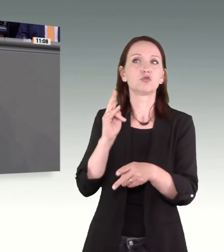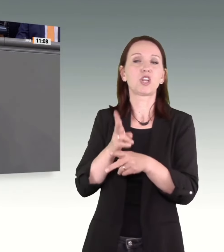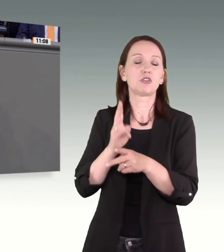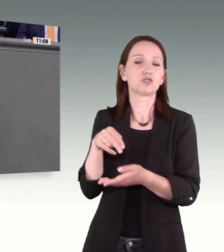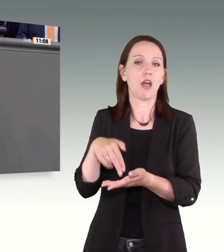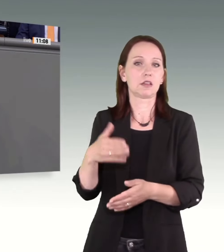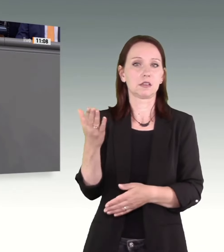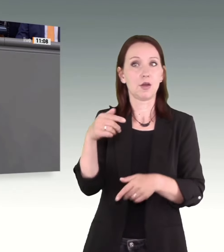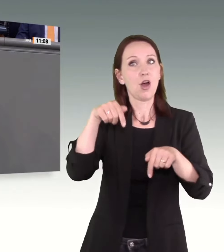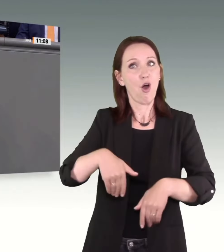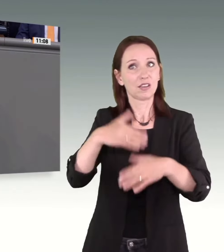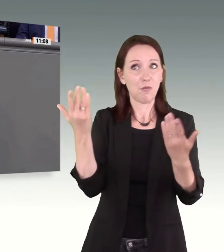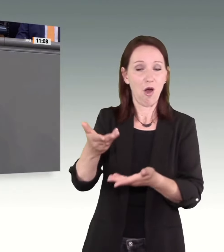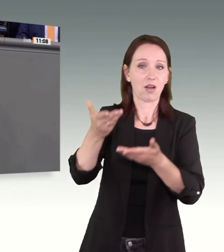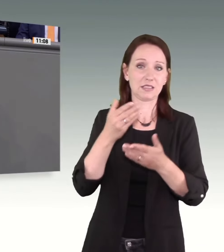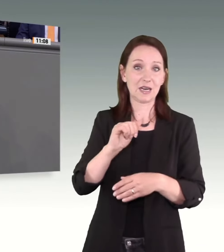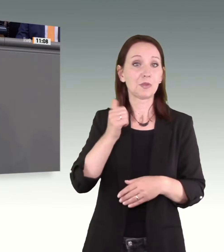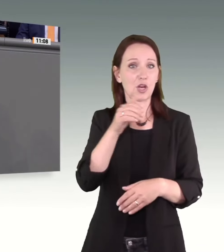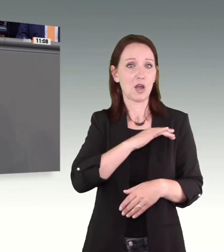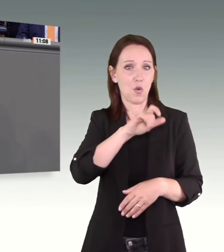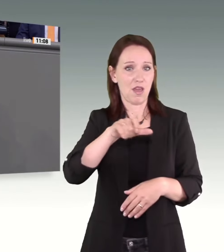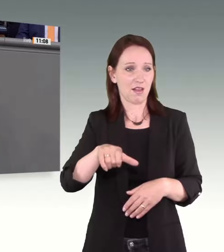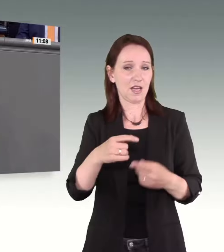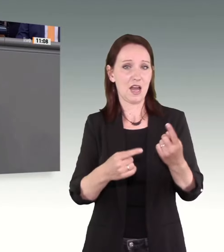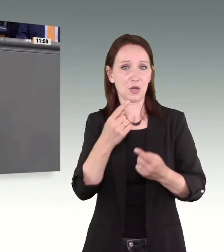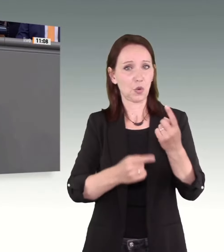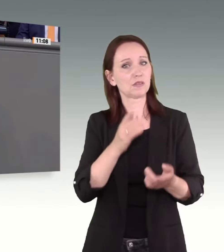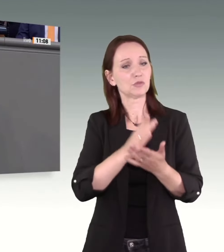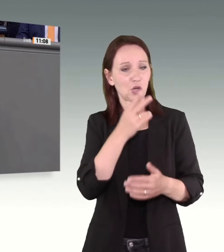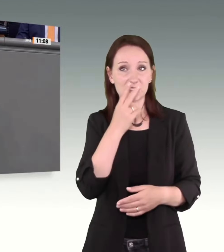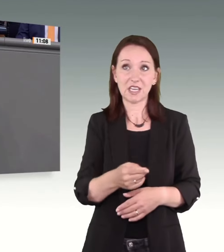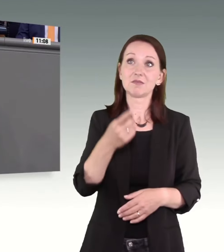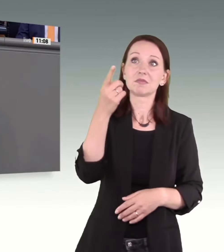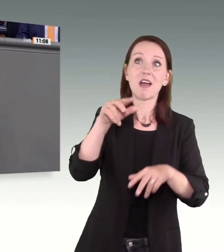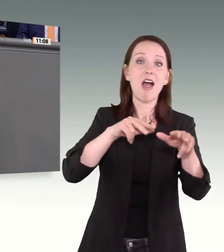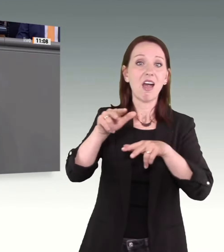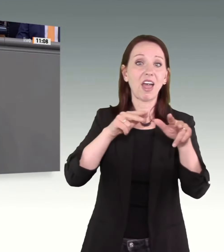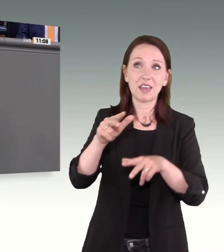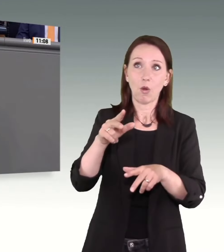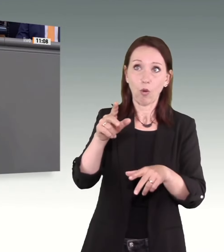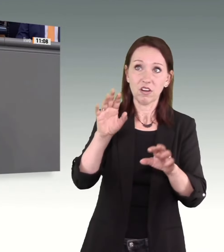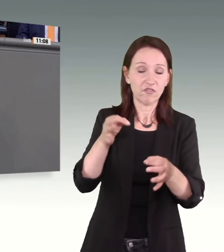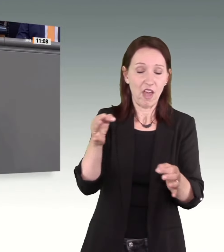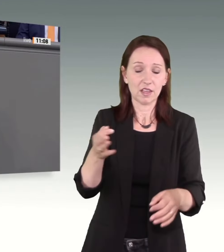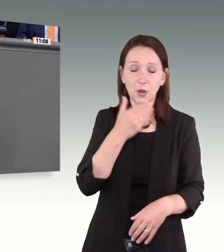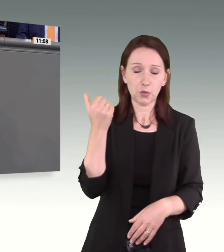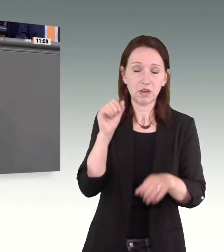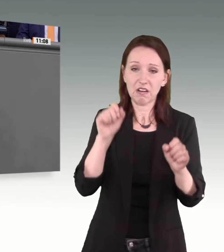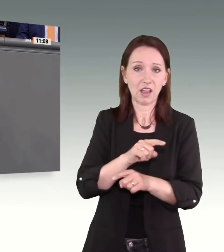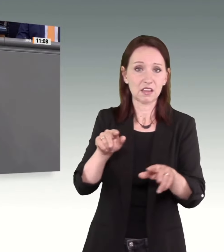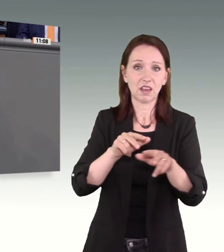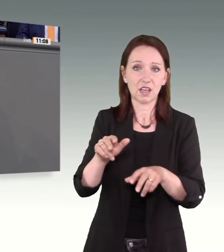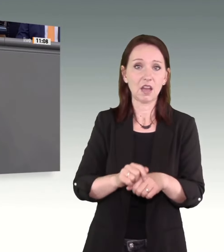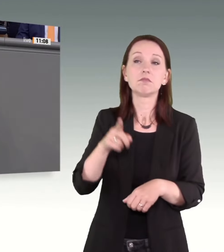Morgen abliefern, insbesondere auch die Kolleginnen und der Grünen, das zeigt einmal mehr, Sie sind nicht mehr regierungsfähig. Das Einzige, was Sie können, ist